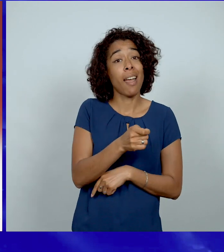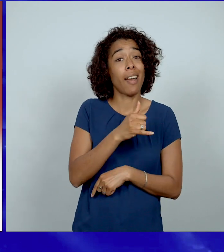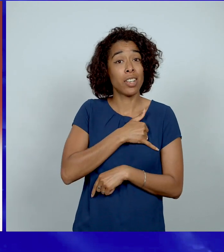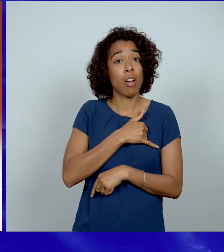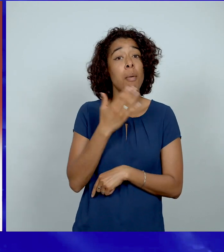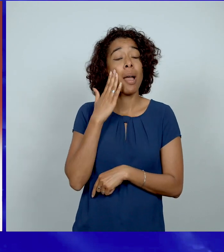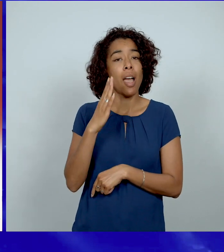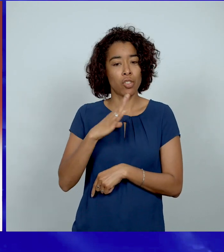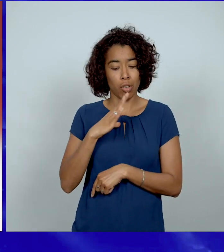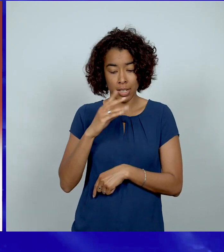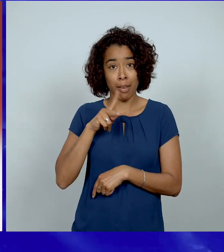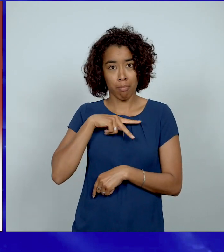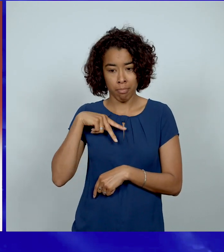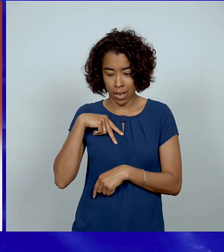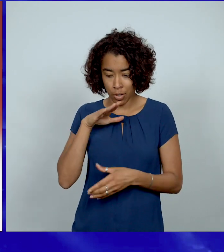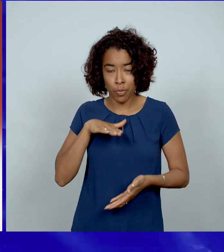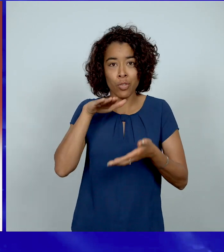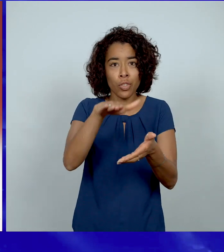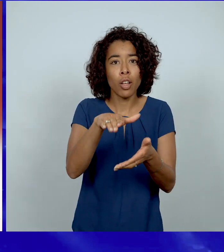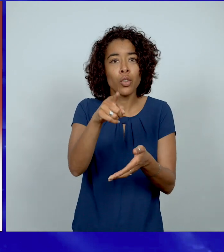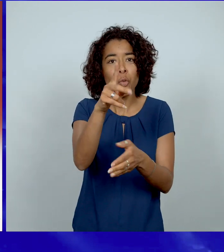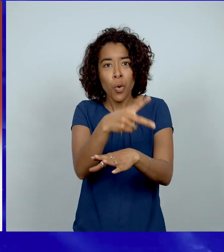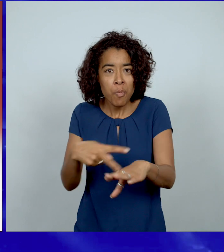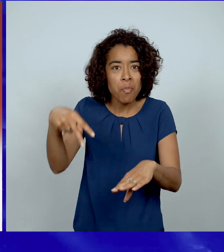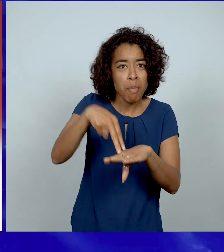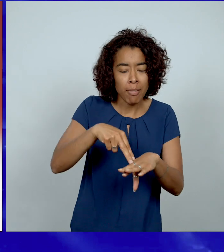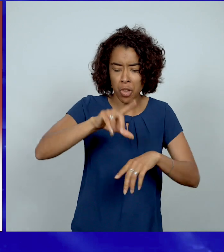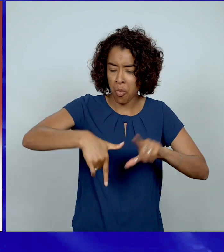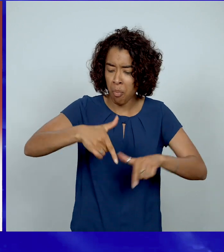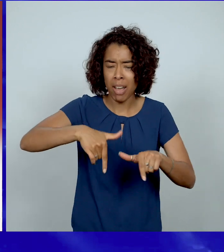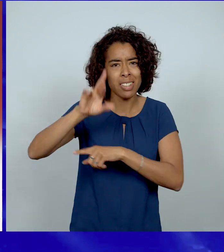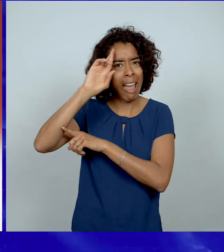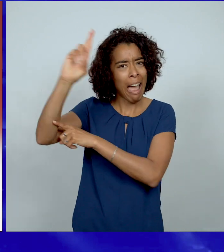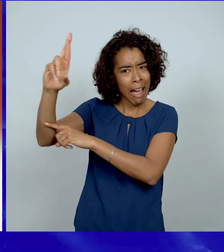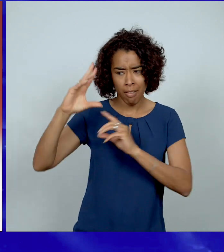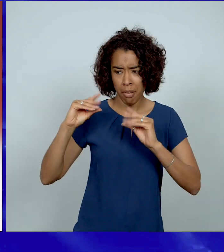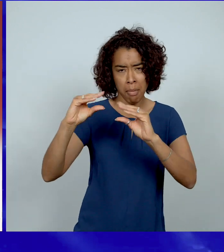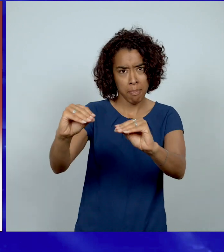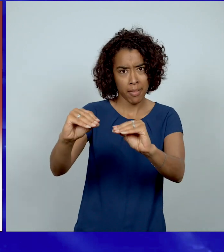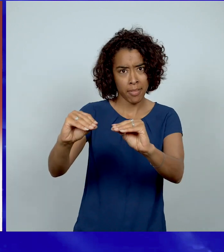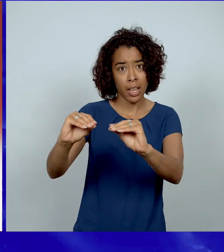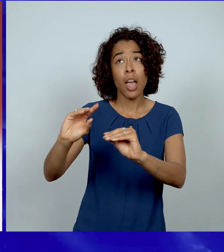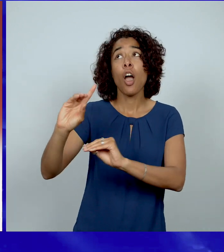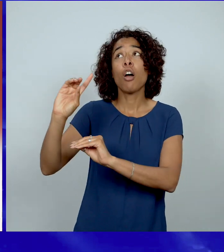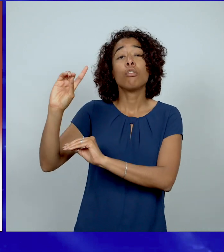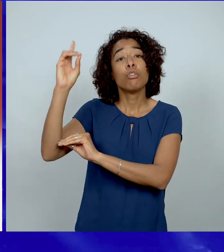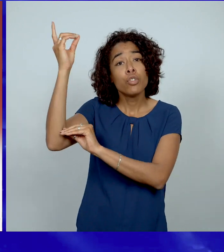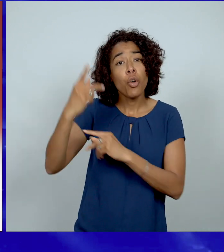de Jésus, vous puissiez vous lever, vous puissiez marcher, vous puissiez vivre vos rêves, vous puissiez vivre la vie que Dieu désire, que vous